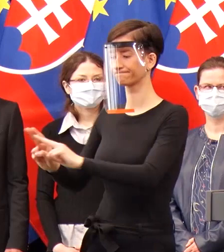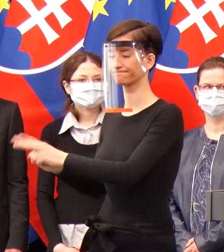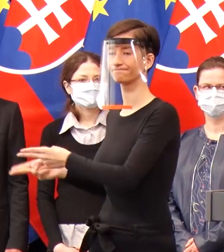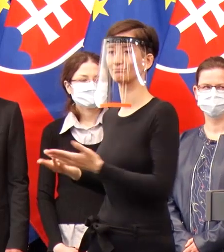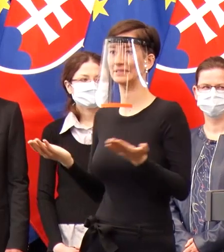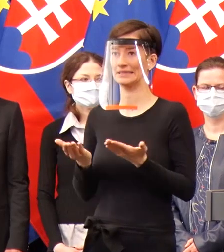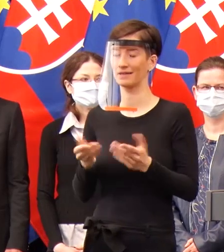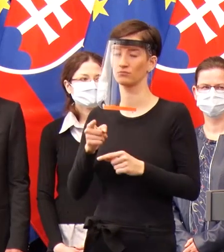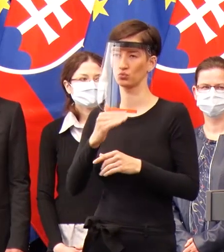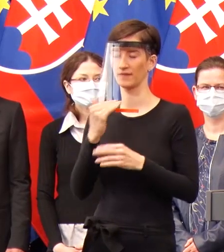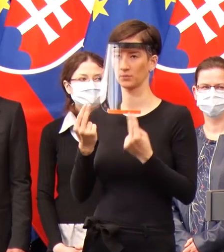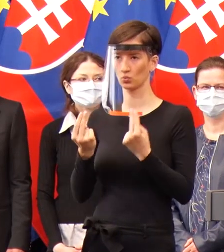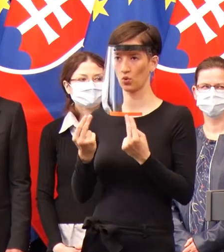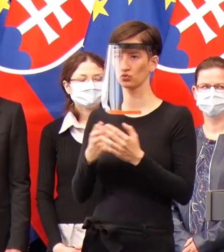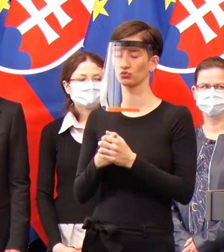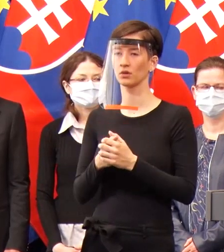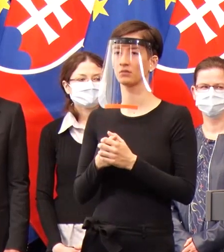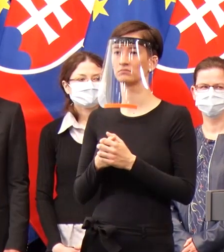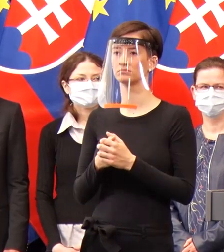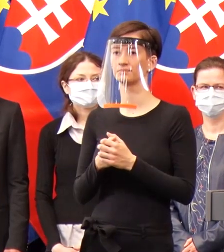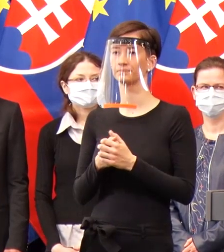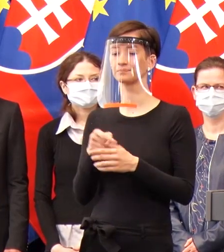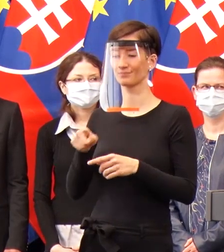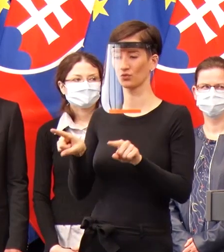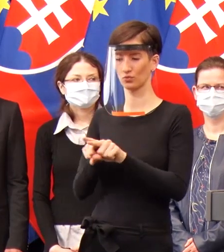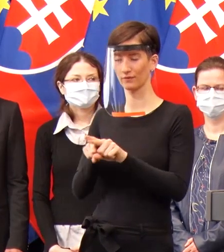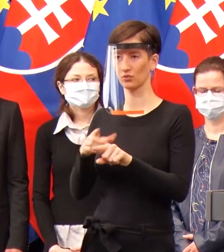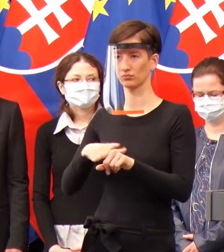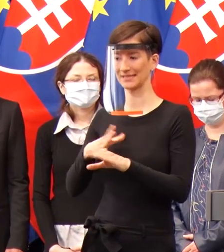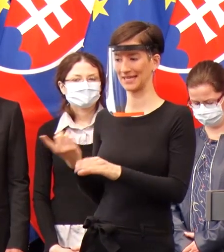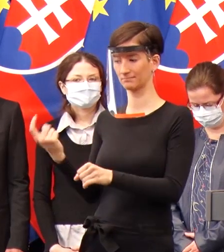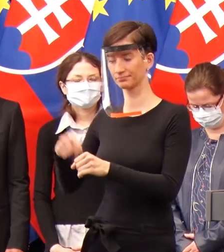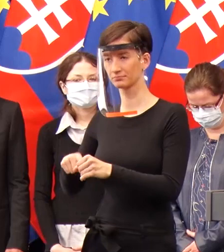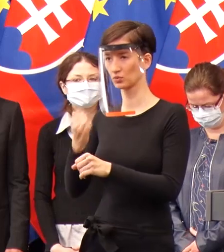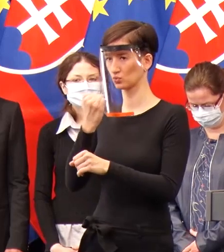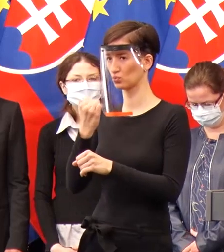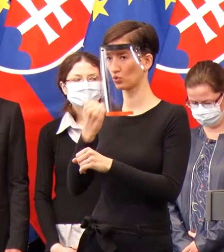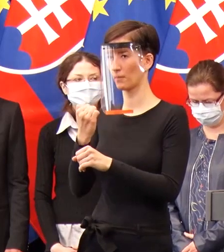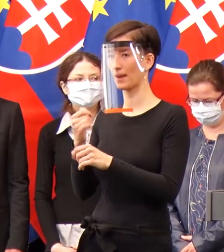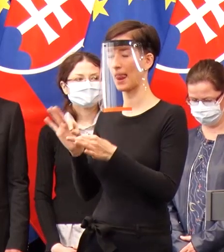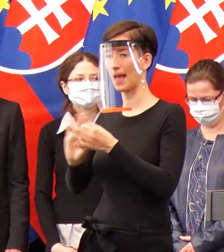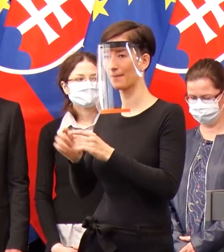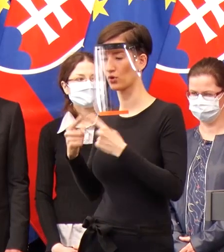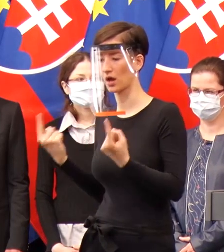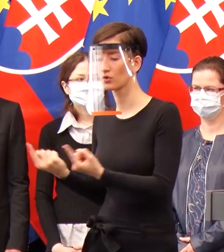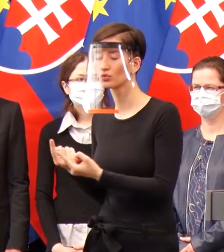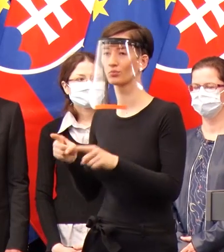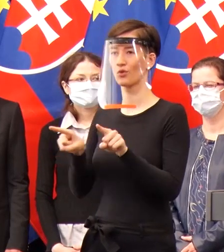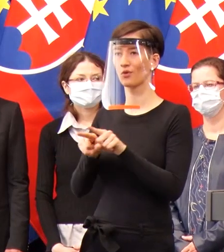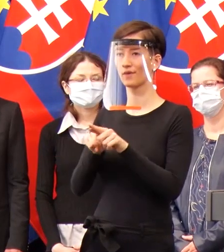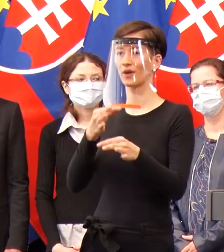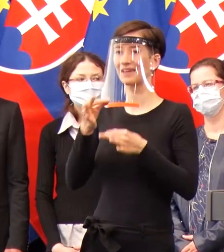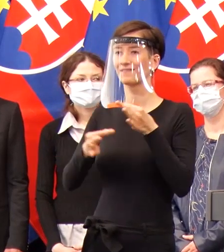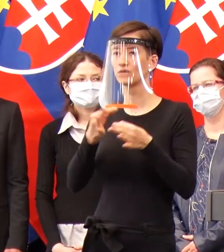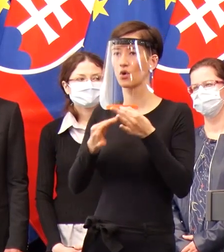robia súkromné laboratória, čiže museli sme aj ich zainvolvovať. Musel sa vybudovať informačný systém.